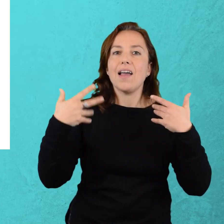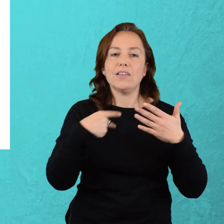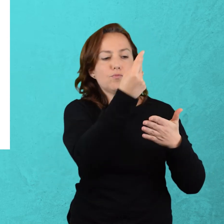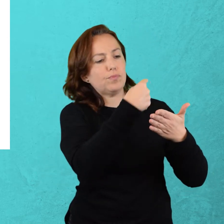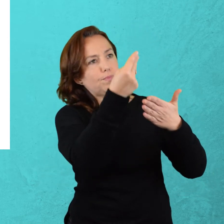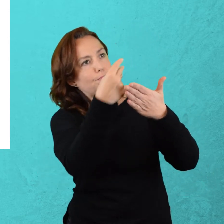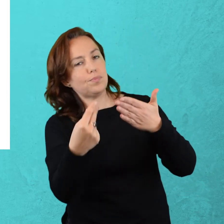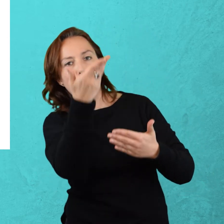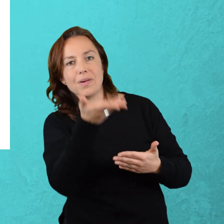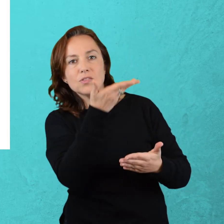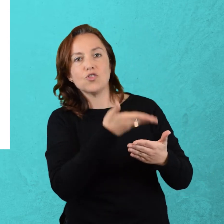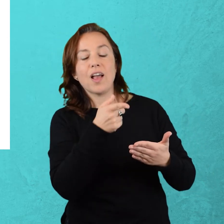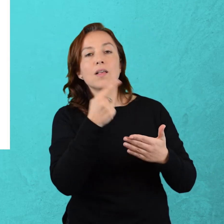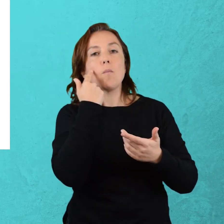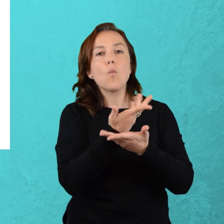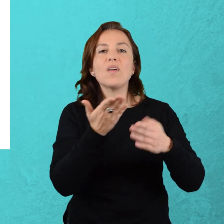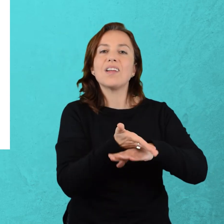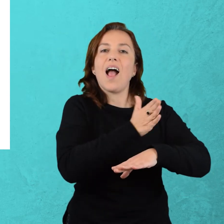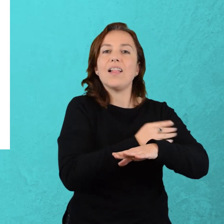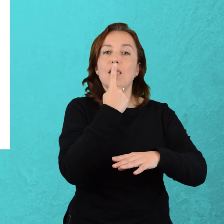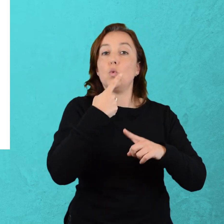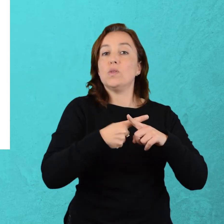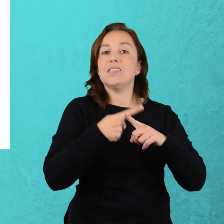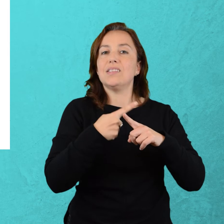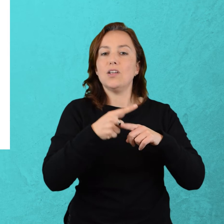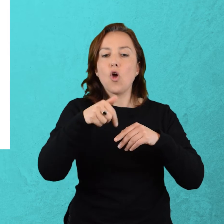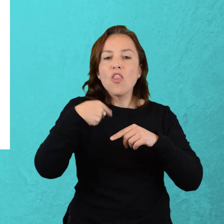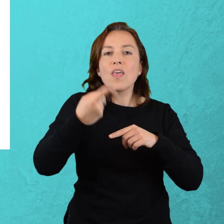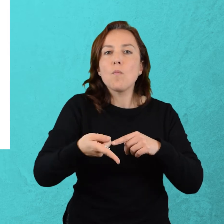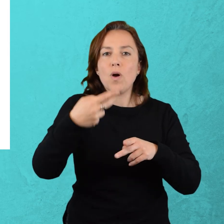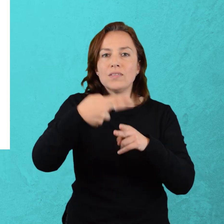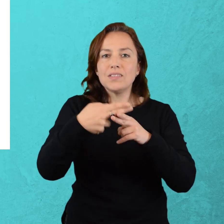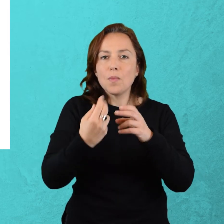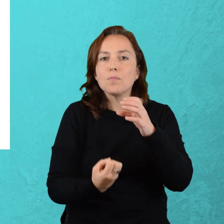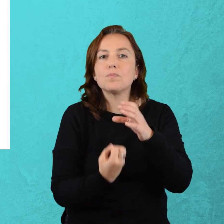en un siglo la aparición del impresionismo.